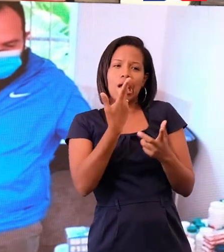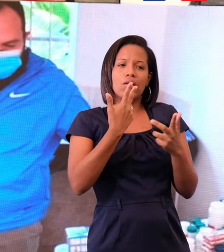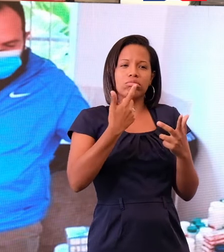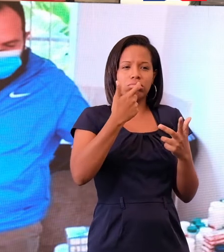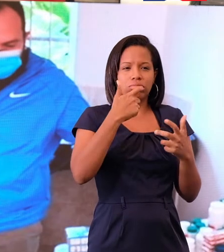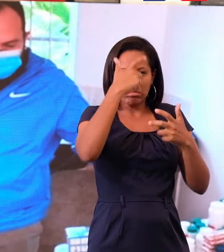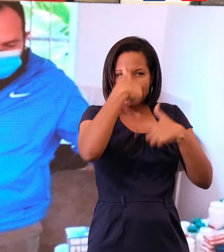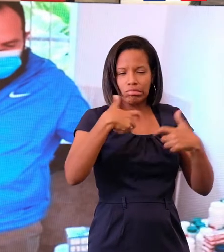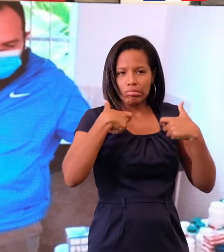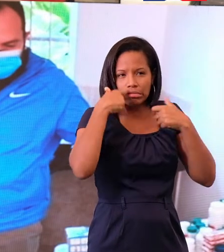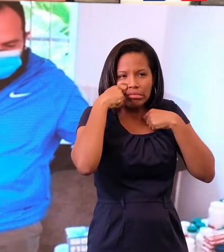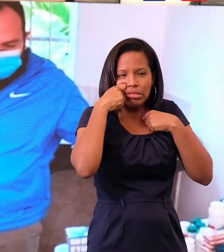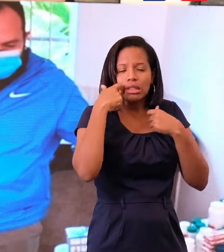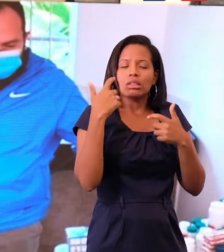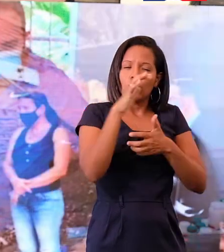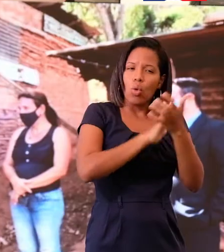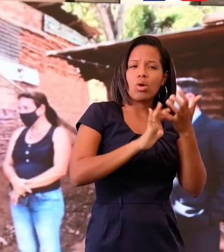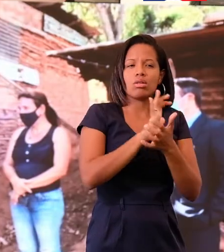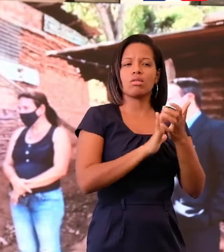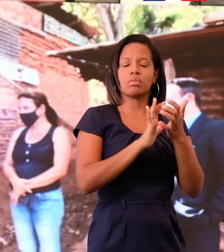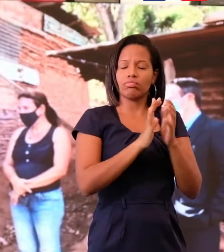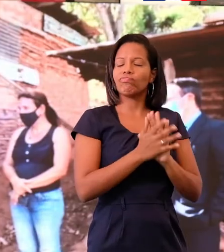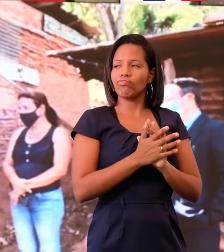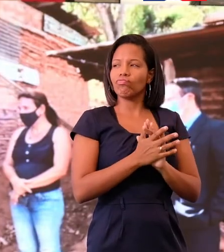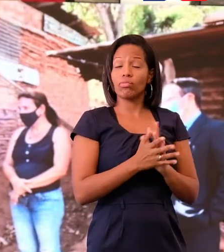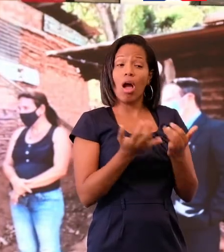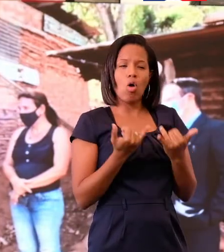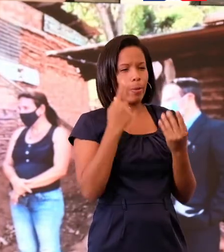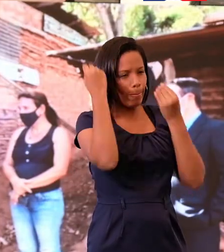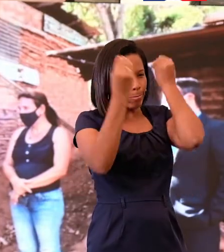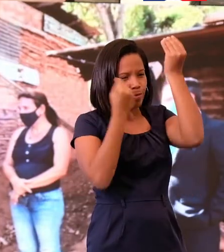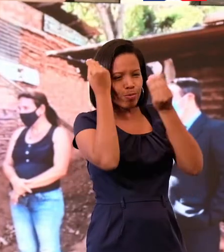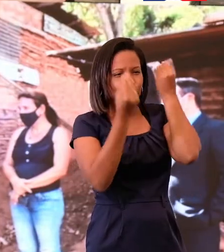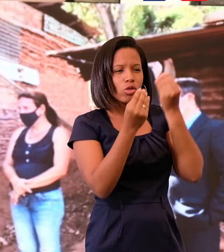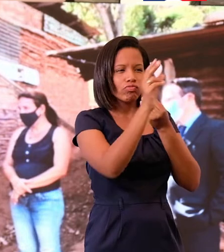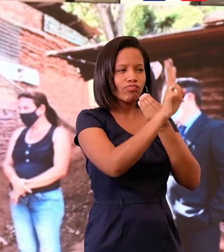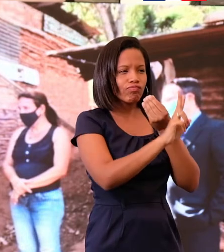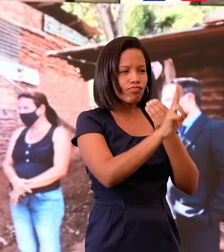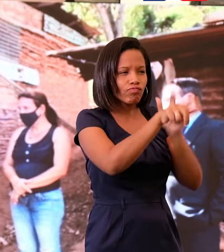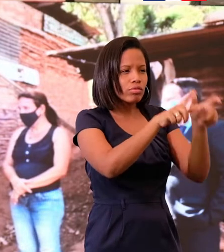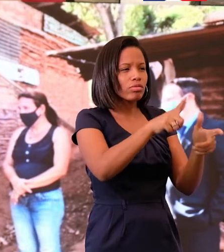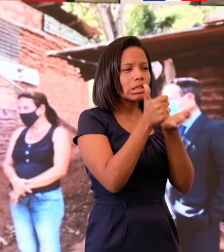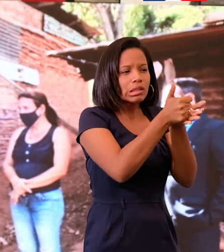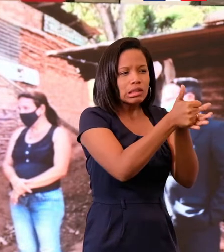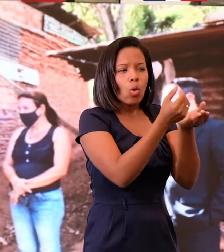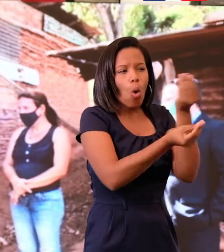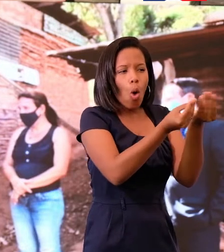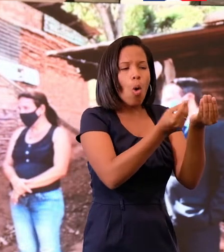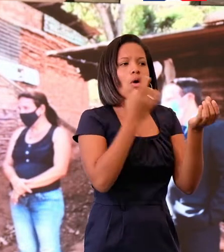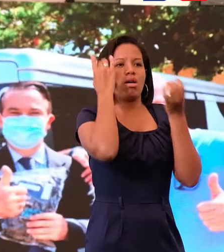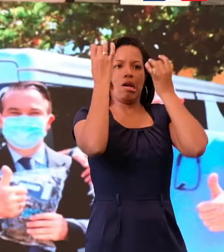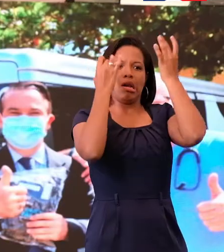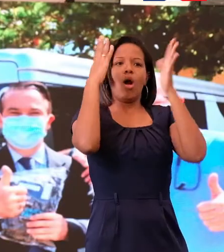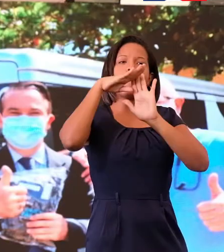hemos desarrollado como nunca antes nuevos programas en pro de las venezolanas y de los venezolanos, apoyando